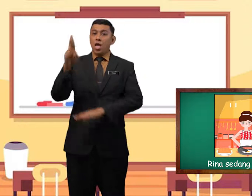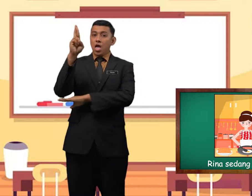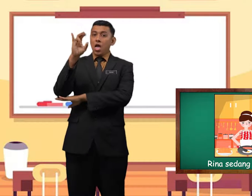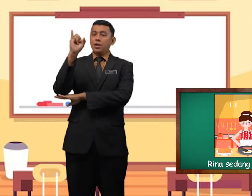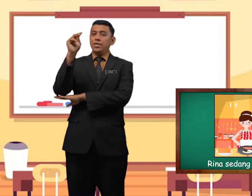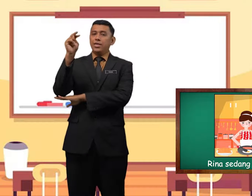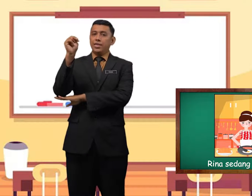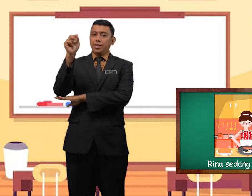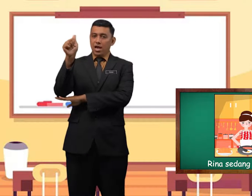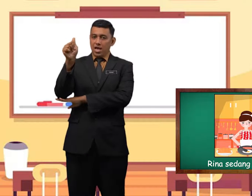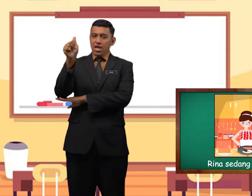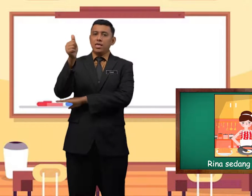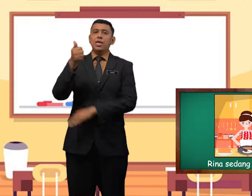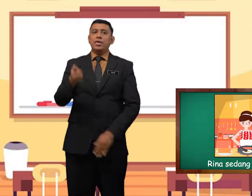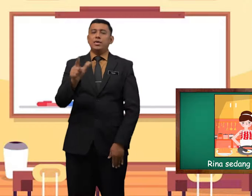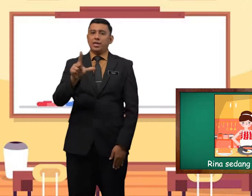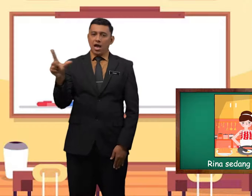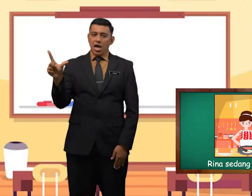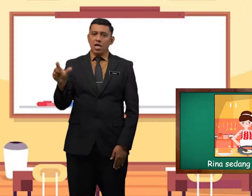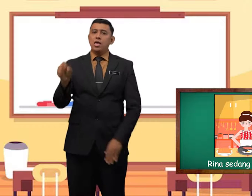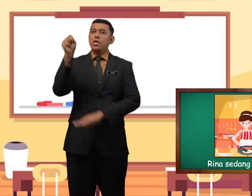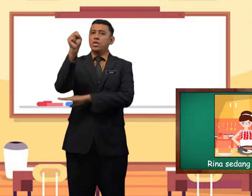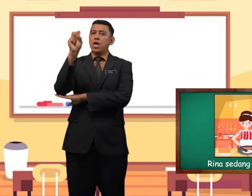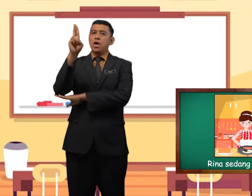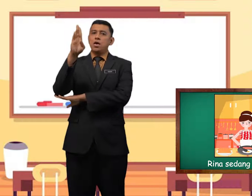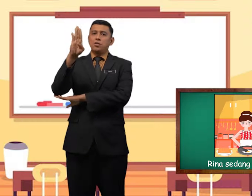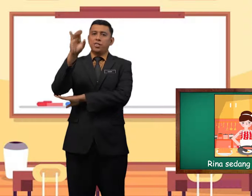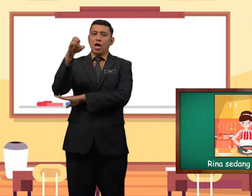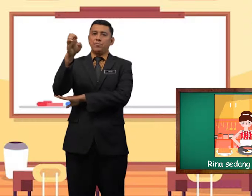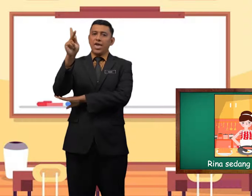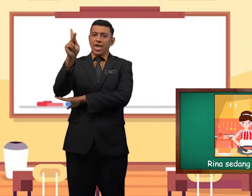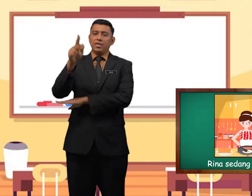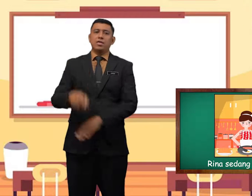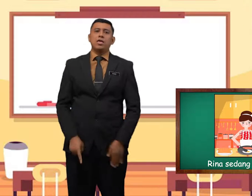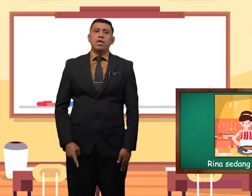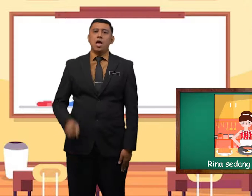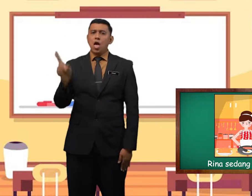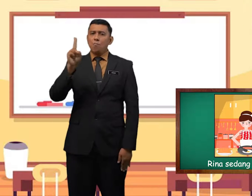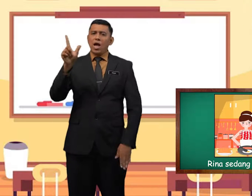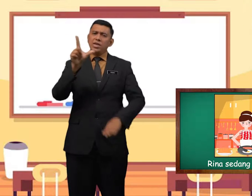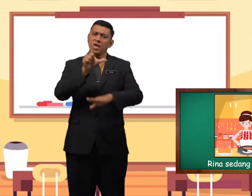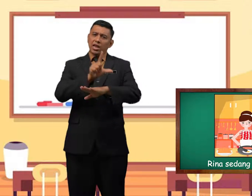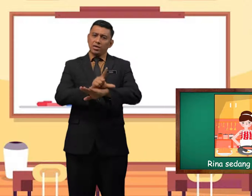Rina ialah subjek. Manakala